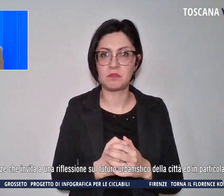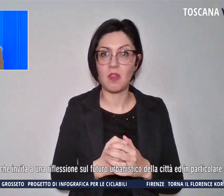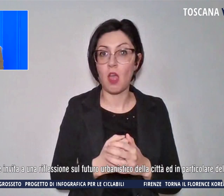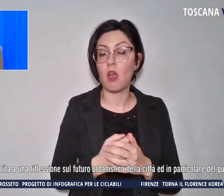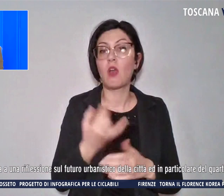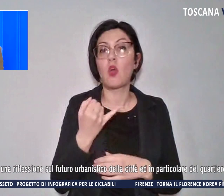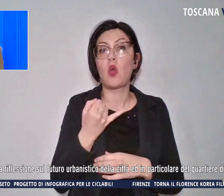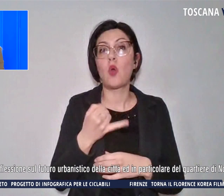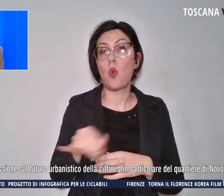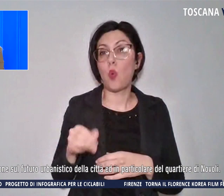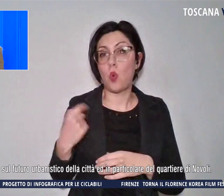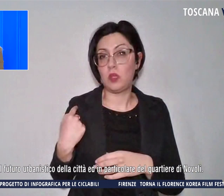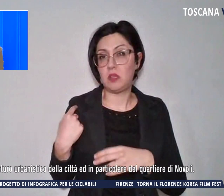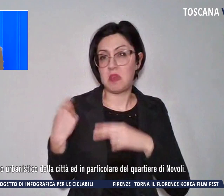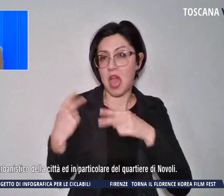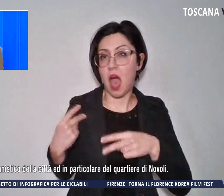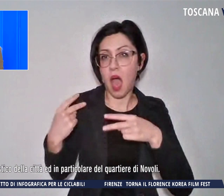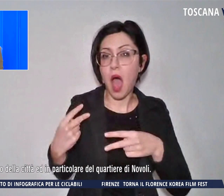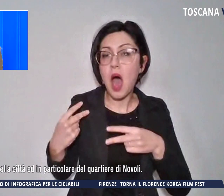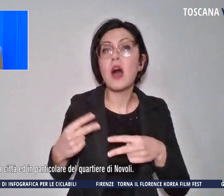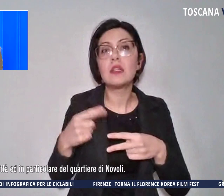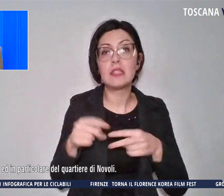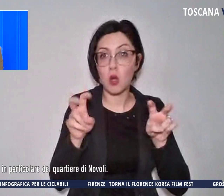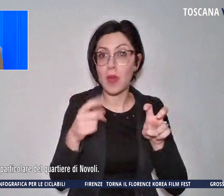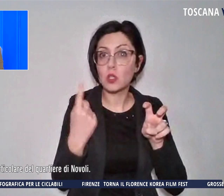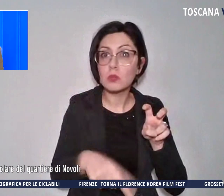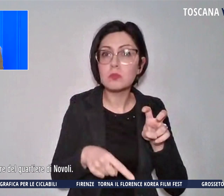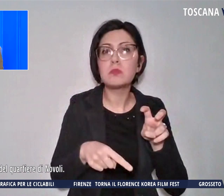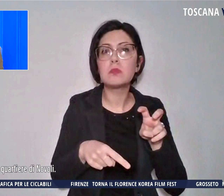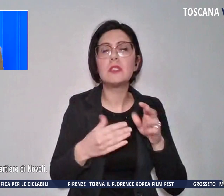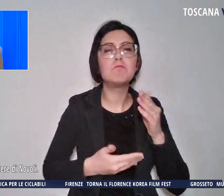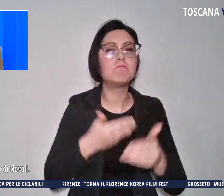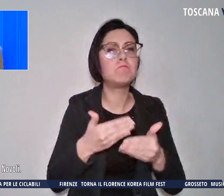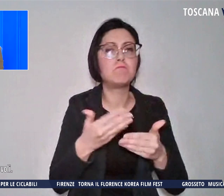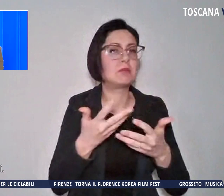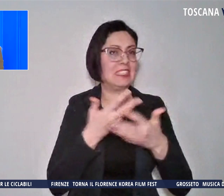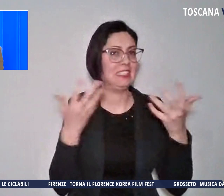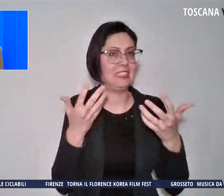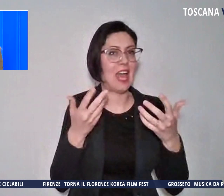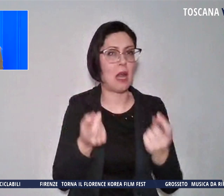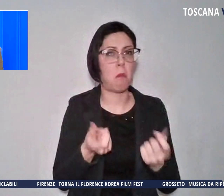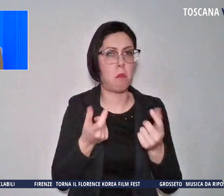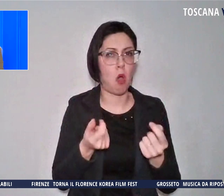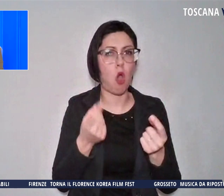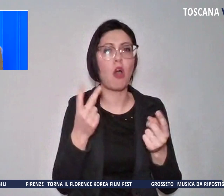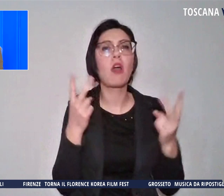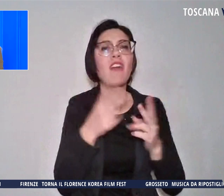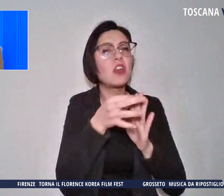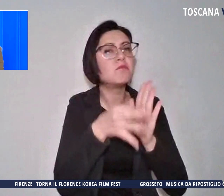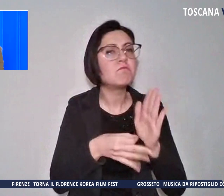decenni su questo tema si è proceduto con poca chiarezza, senza linee ben definite,